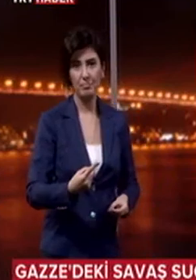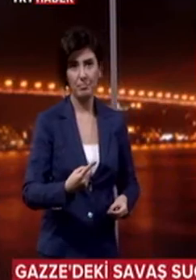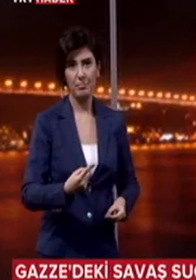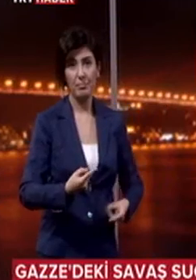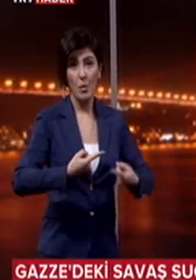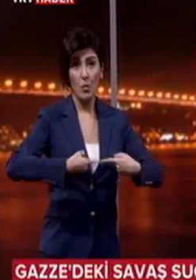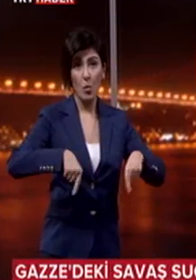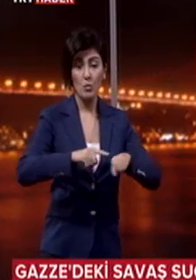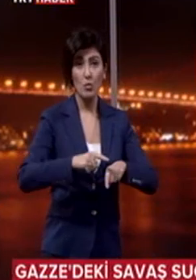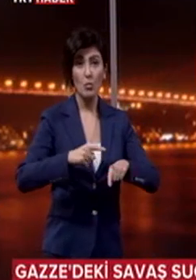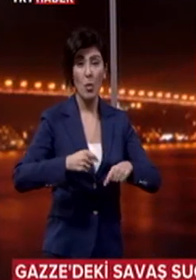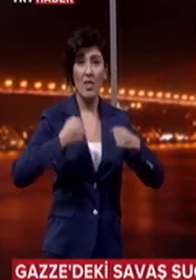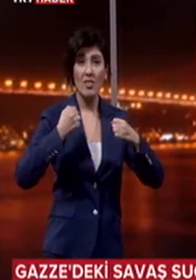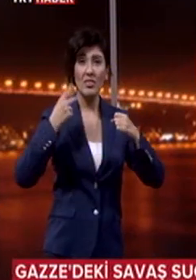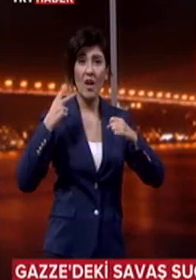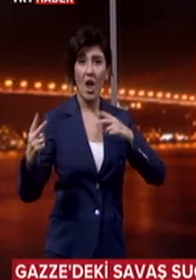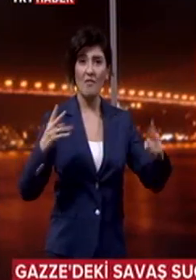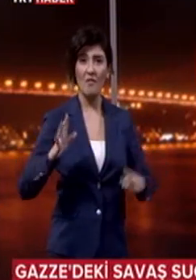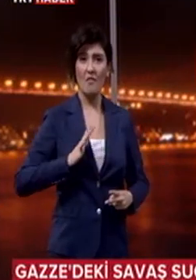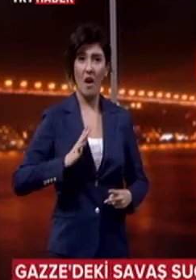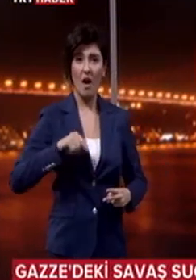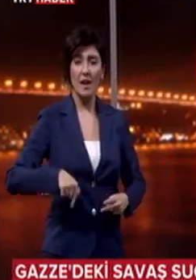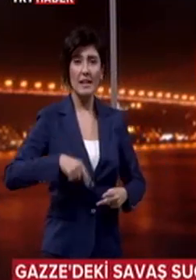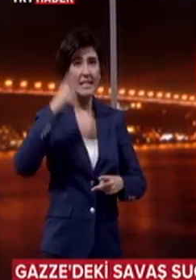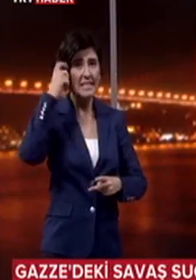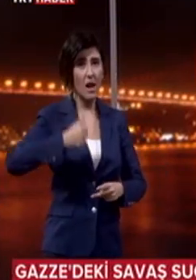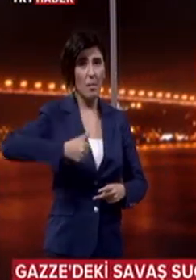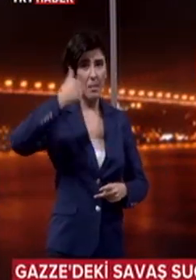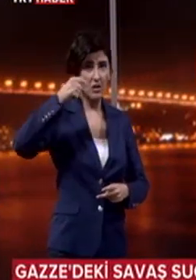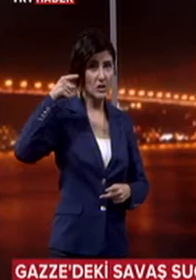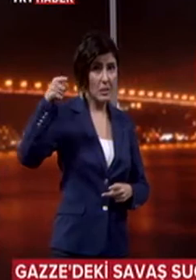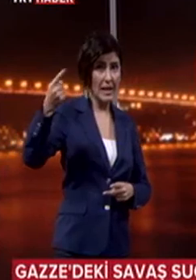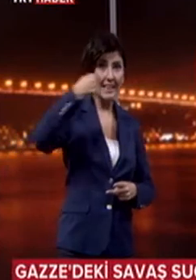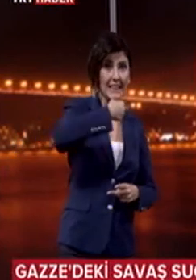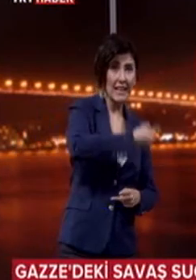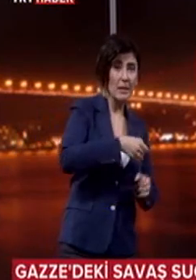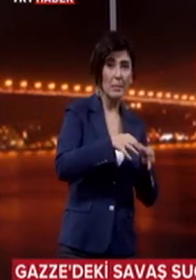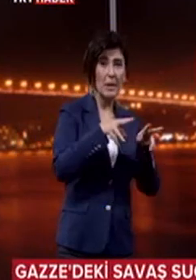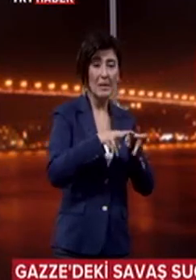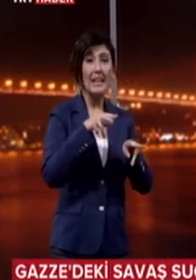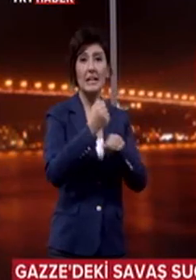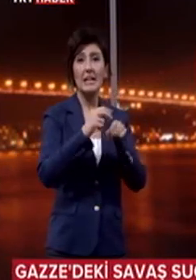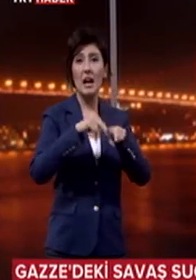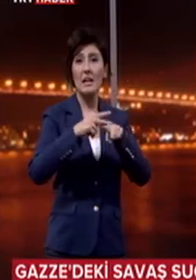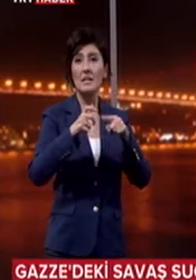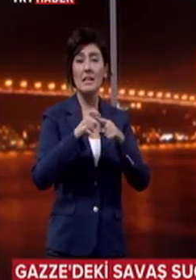Komisyonu taraf tutmakla suçlayan İsrail Başbakanı Netanyahu, Birleşmiş Milletler'den Gazze'de işlenen savaş suçlarını incelemekten